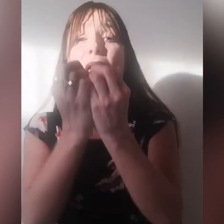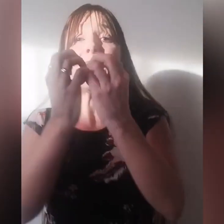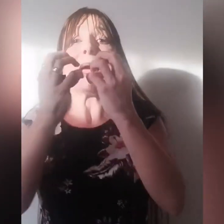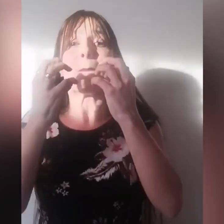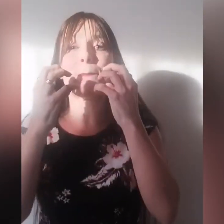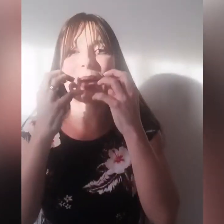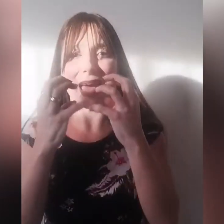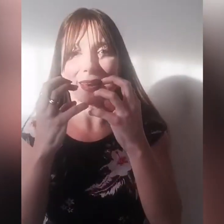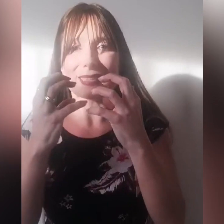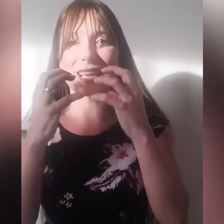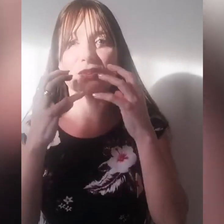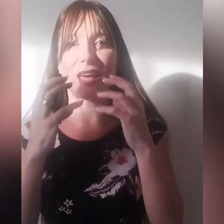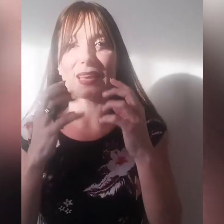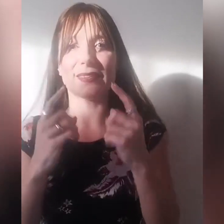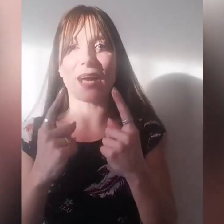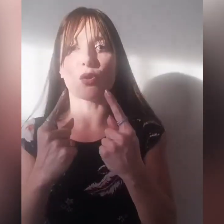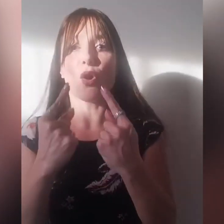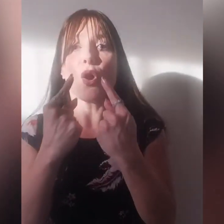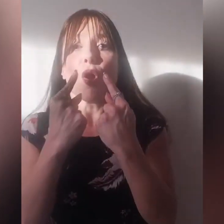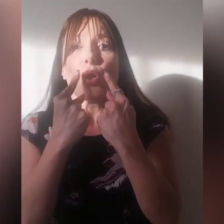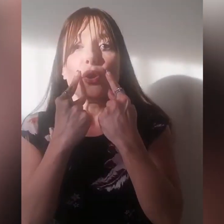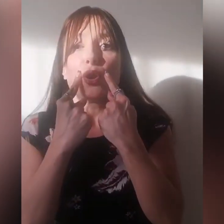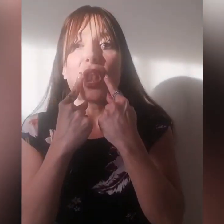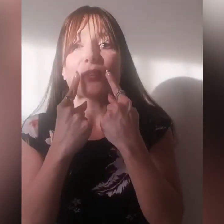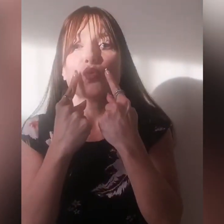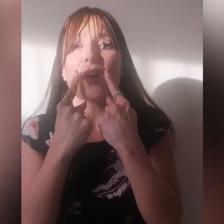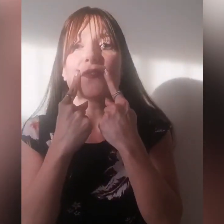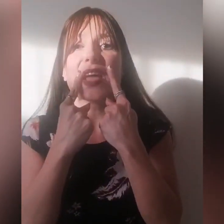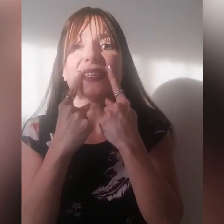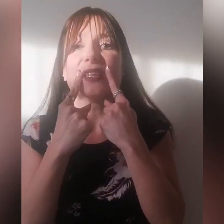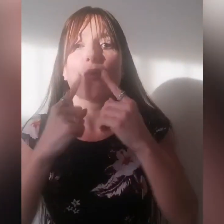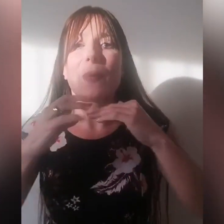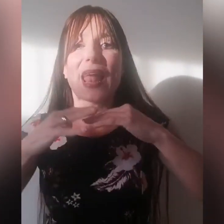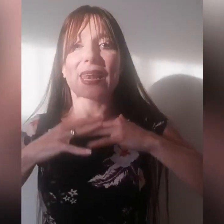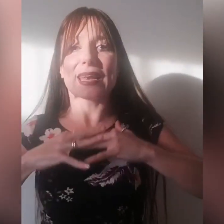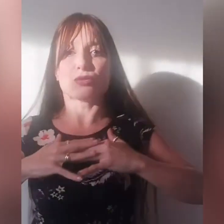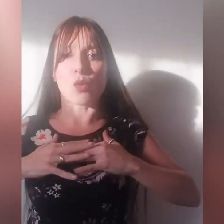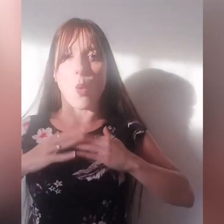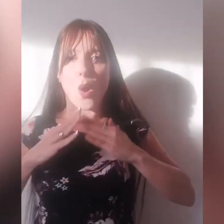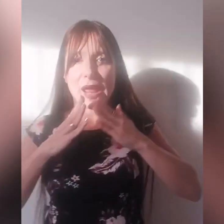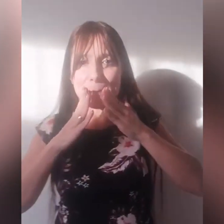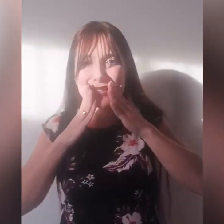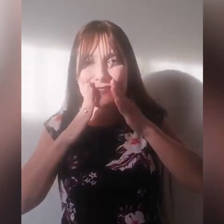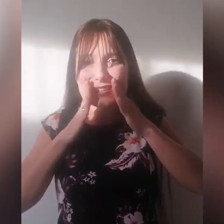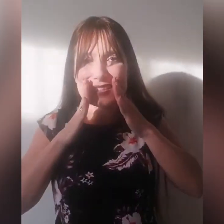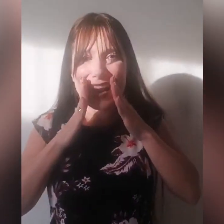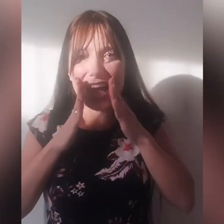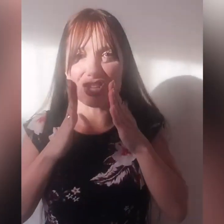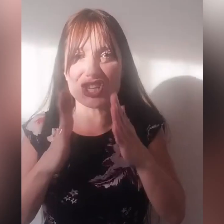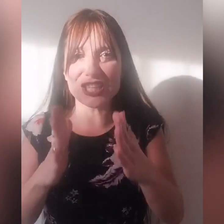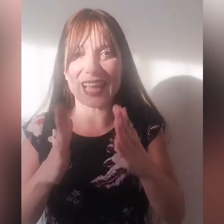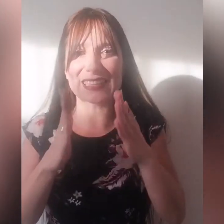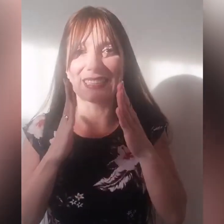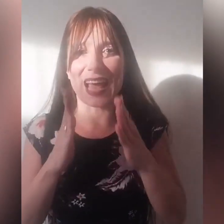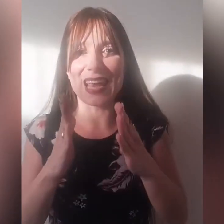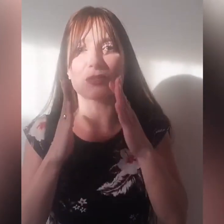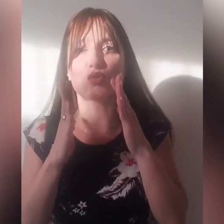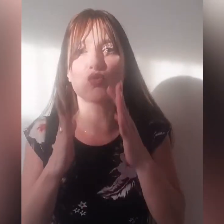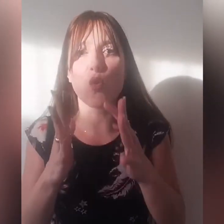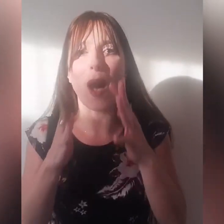per scacciare il diavolo, la tua fede deve operare nel tuo cuore ma deve essere agita dalla tua